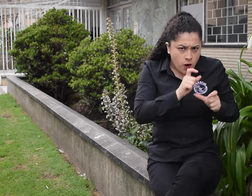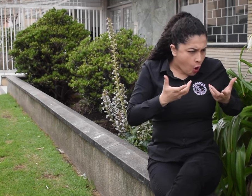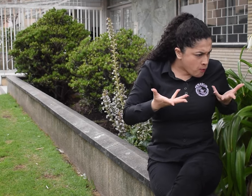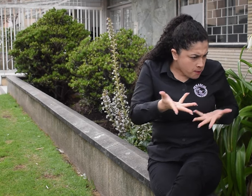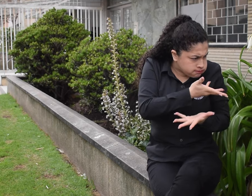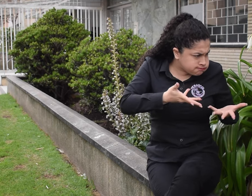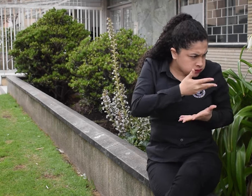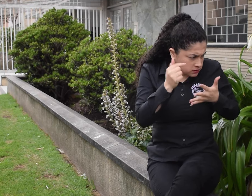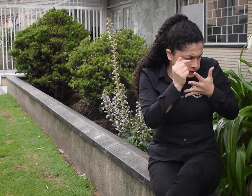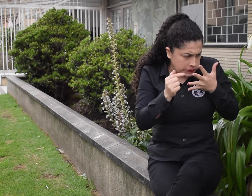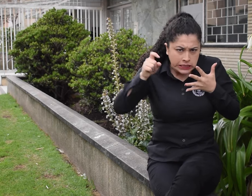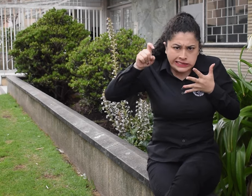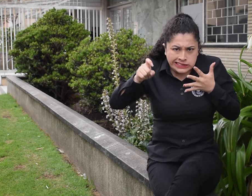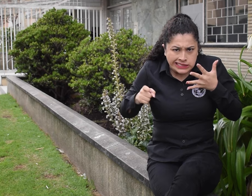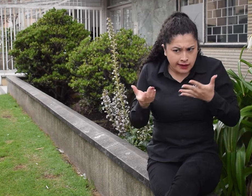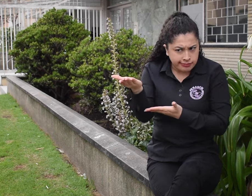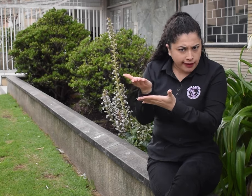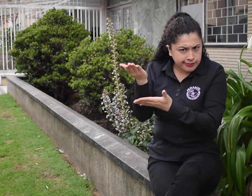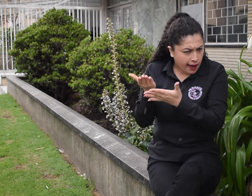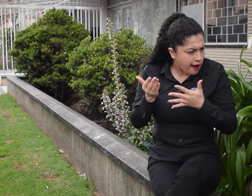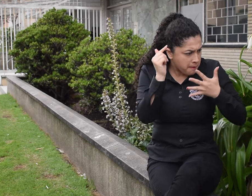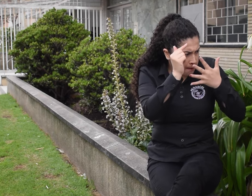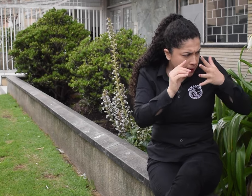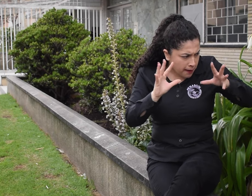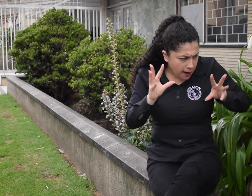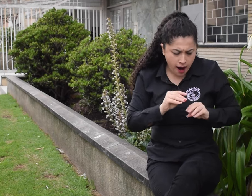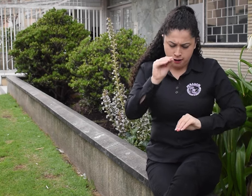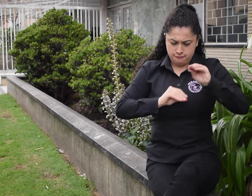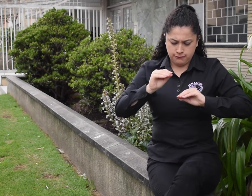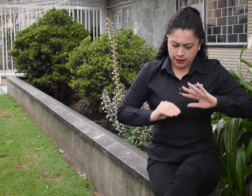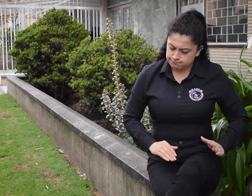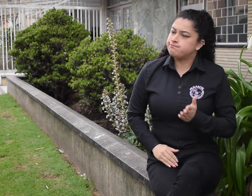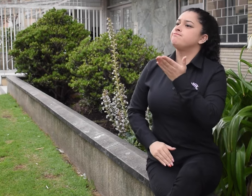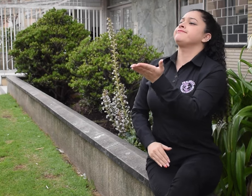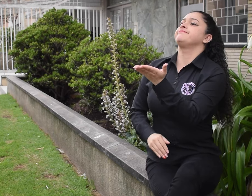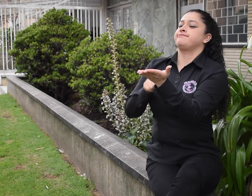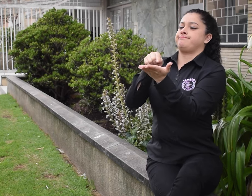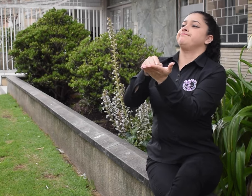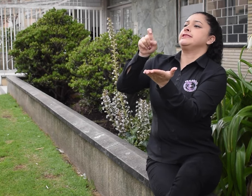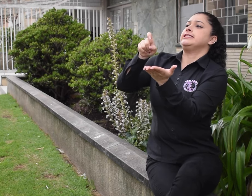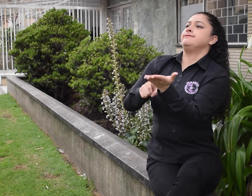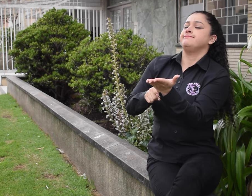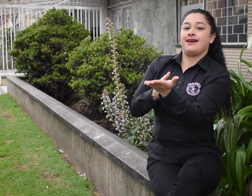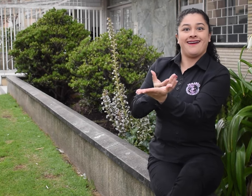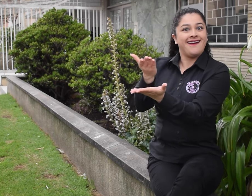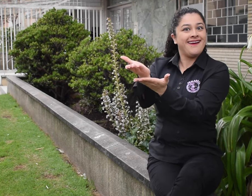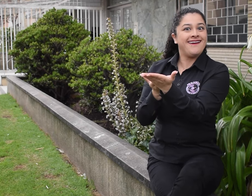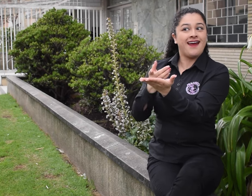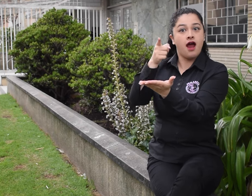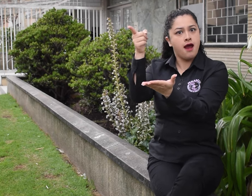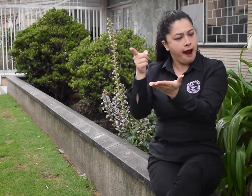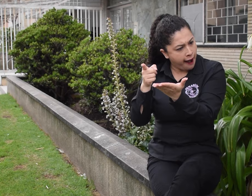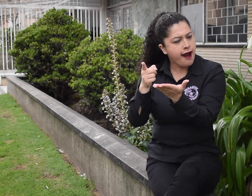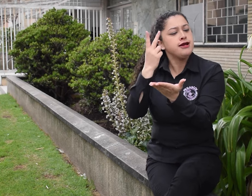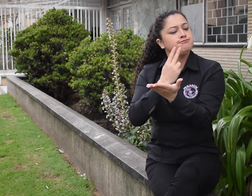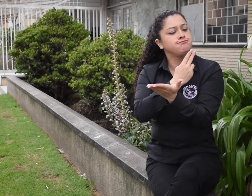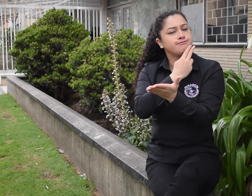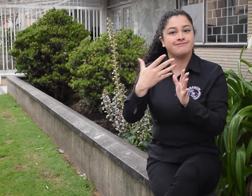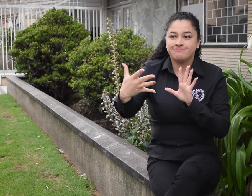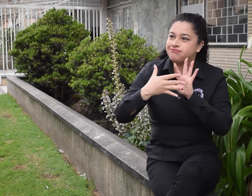Para asegurarnos que queden plasmadas las necesidades de las personas sordas de tu región y que se pueda trabajar de la mano con los